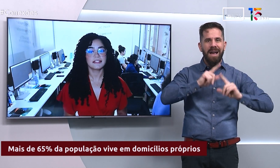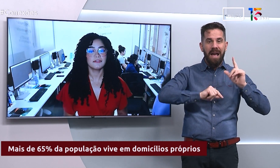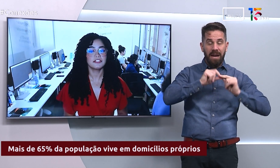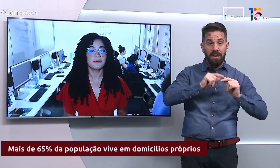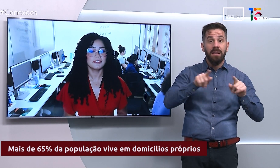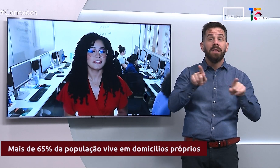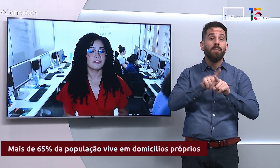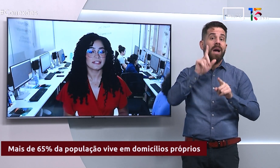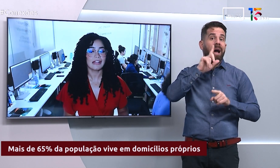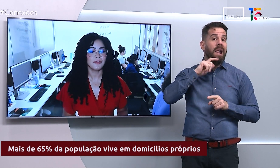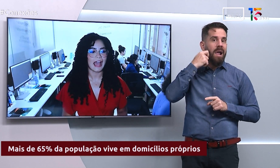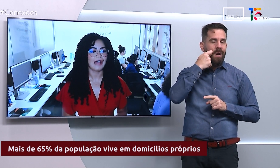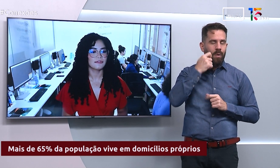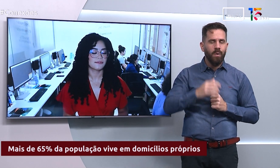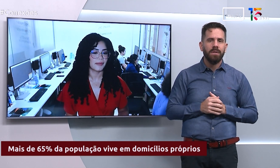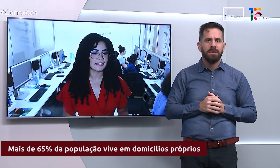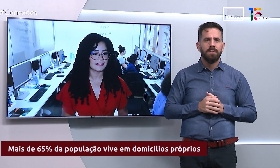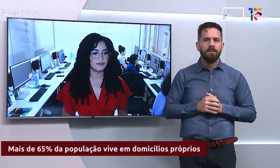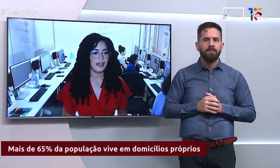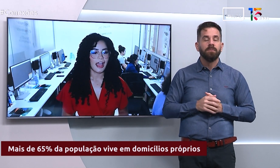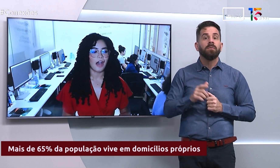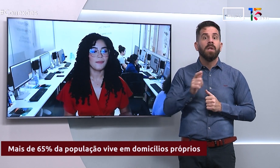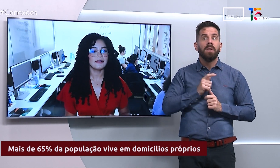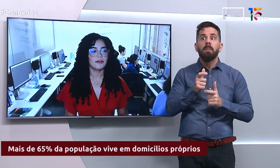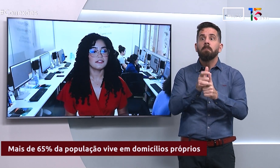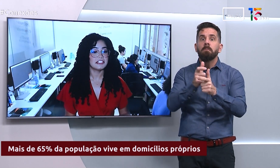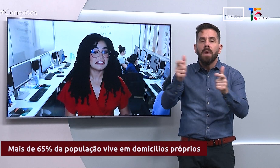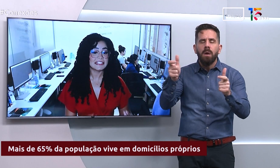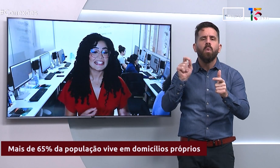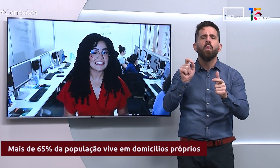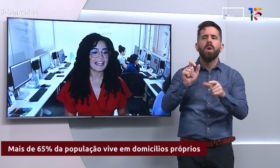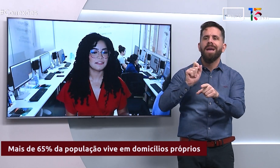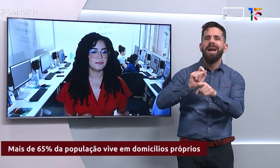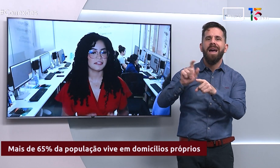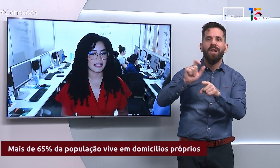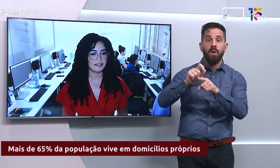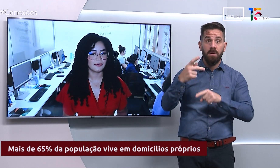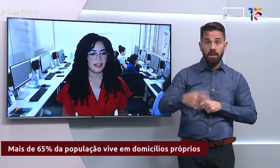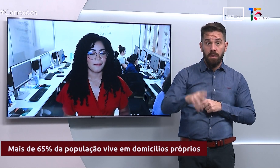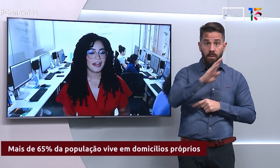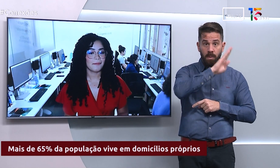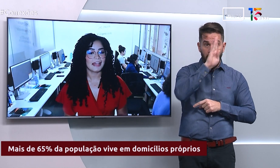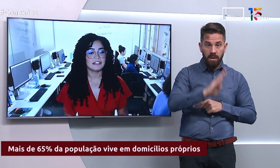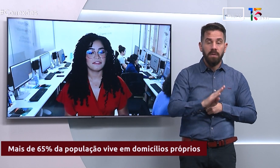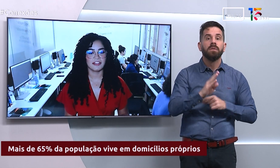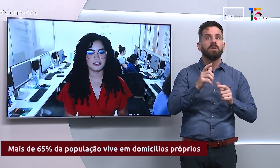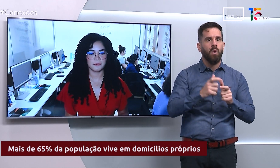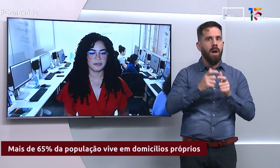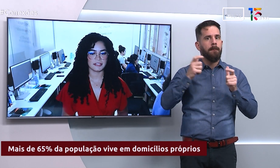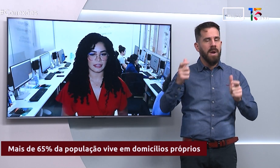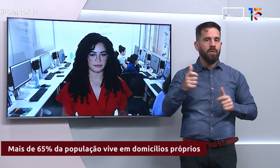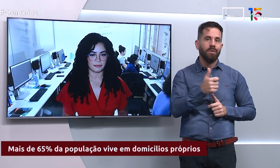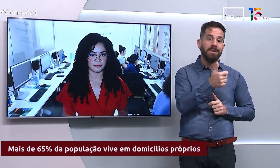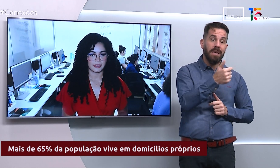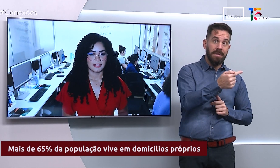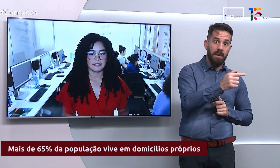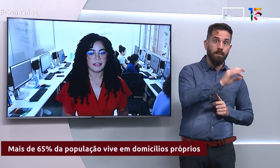proporção de domicílios alugados no Brasil aumentou de 17% para mais de 20%.